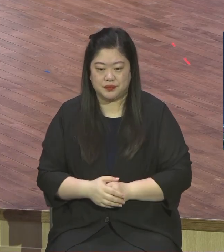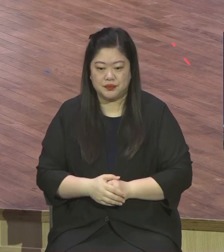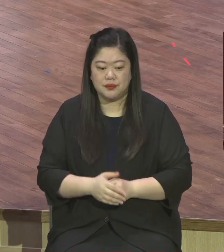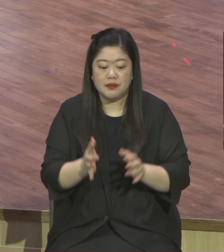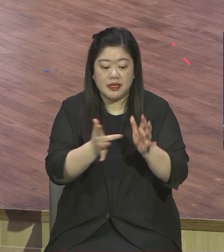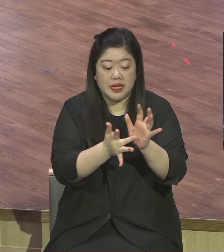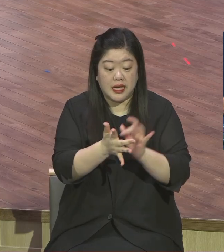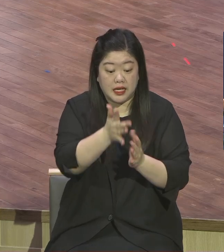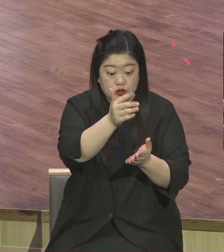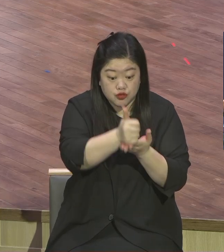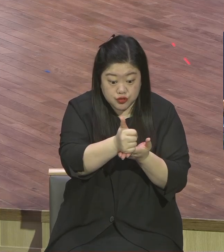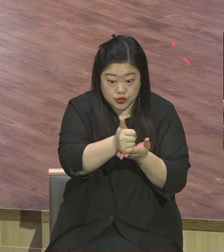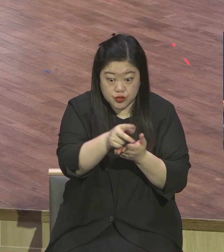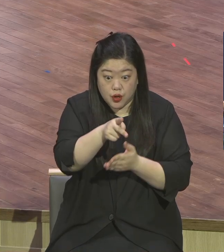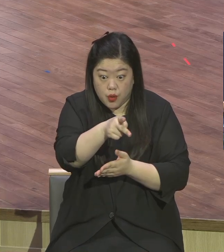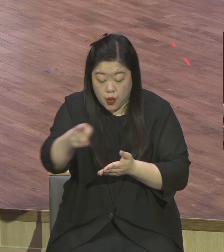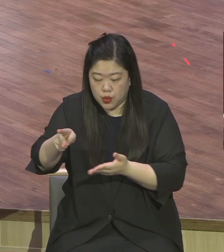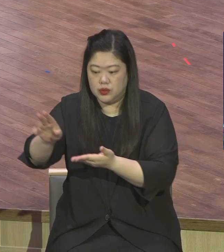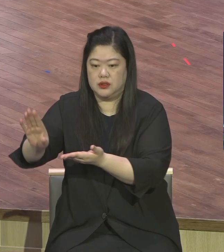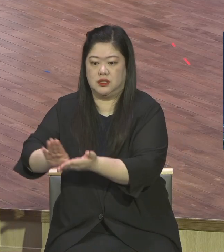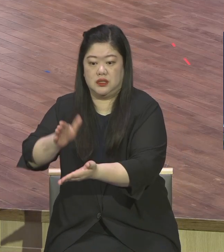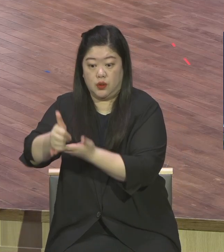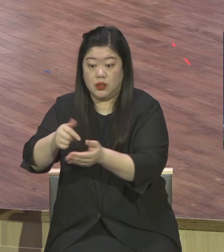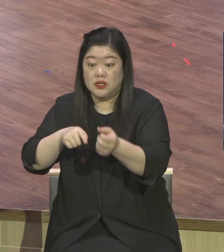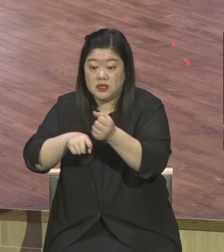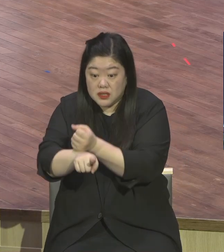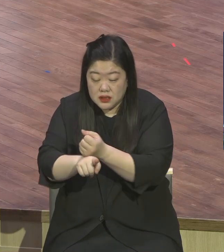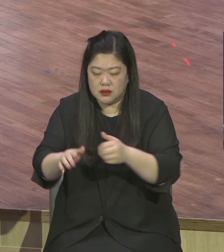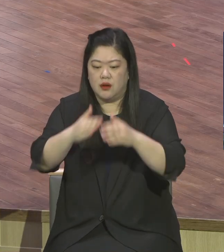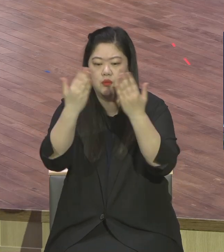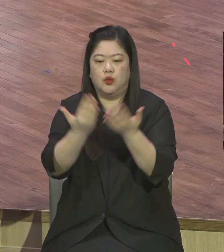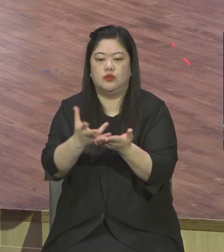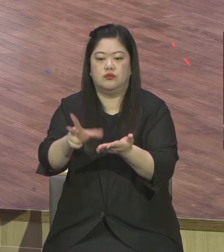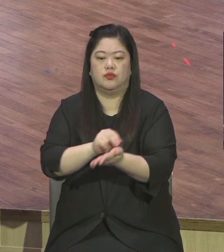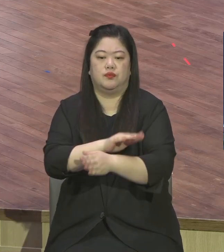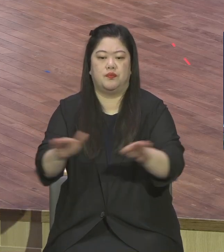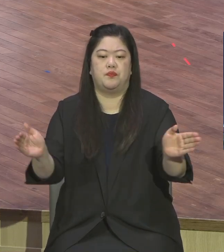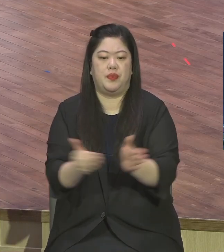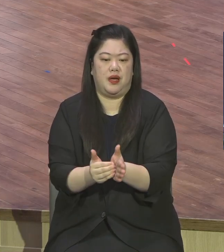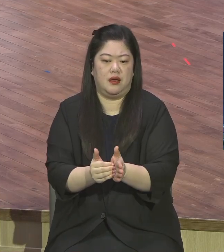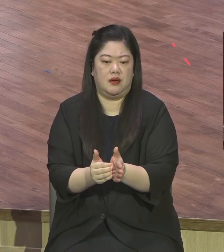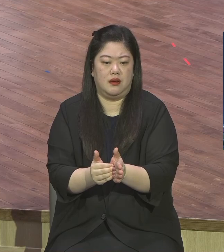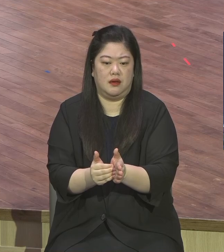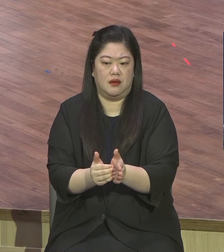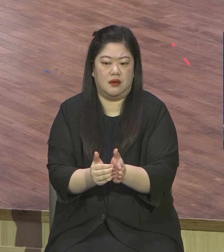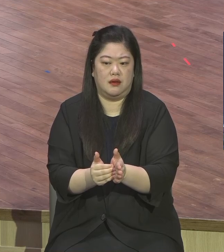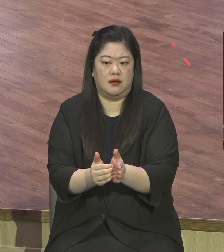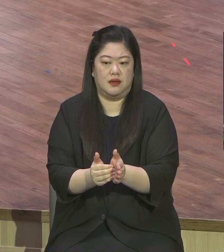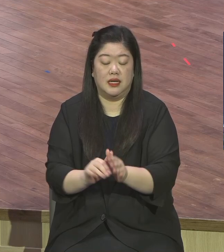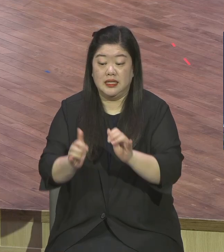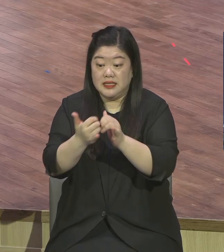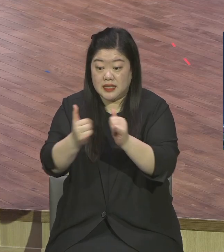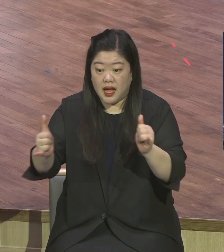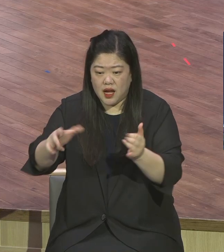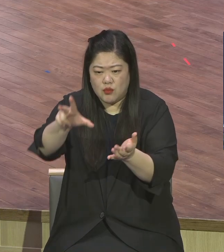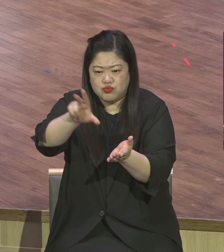뜻이냐 모든 문제의 길자라는 뜻이다 그게 무슨 말입니까 인간의 세계 해결되어야 돼요 세 가지 뭐 성공하기 전에